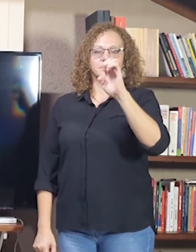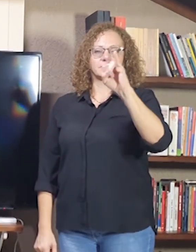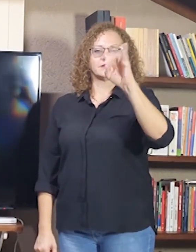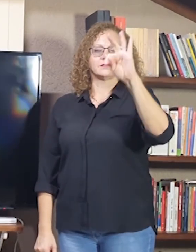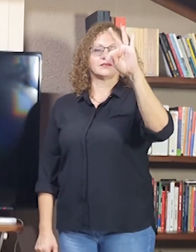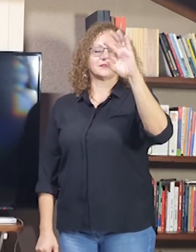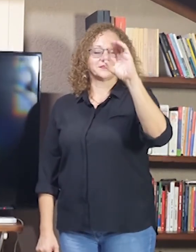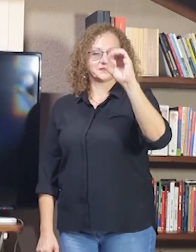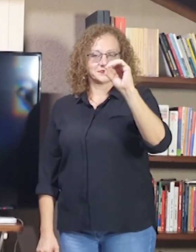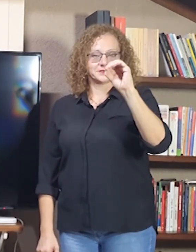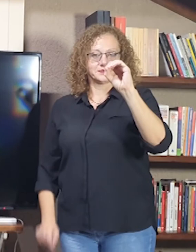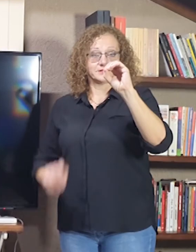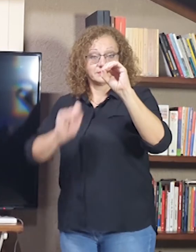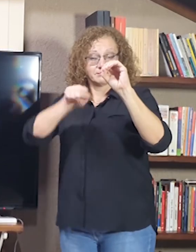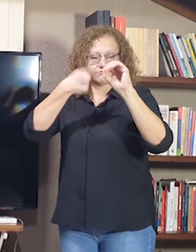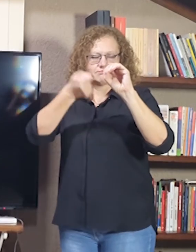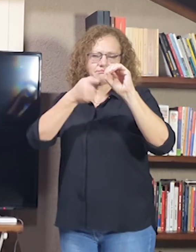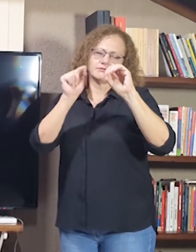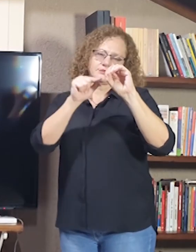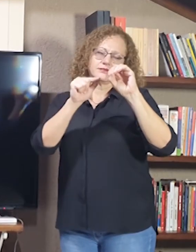Vamos marcar aqui como S o sinal.